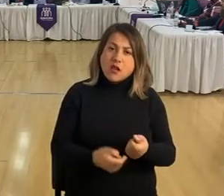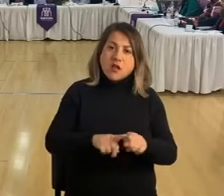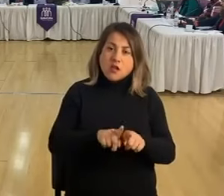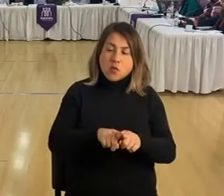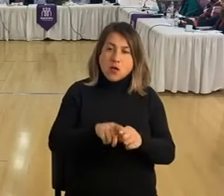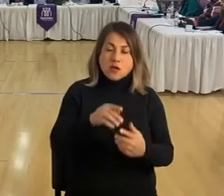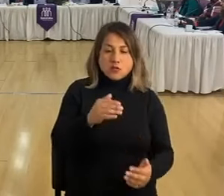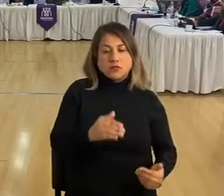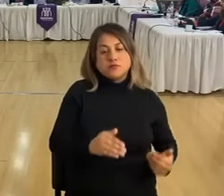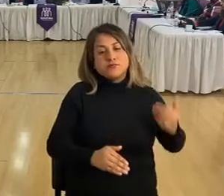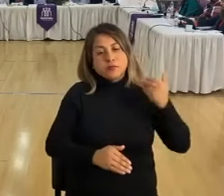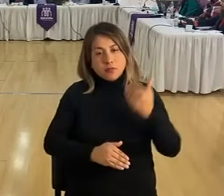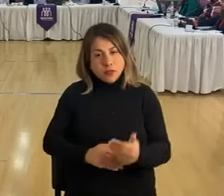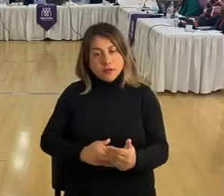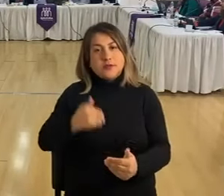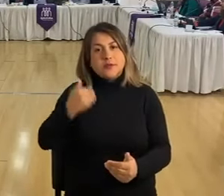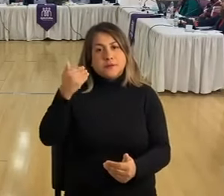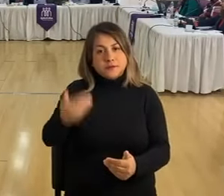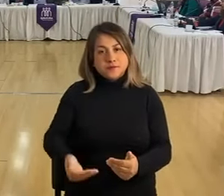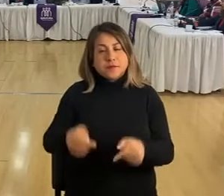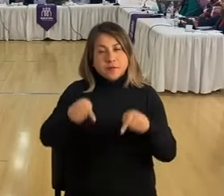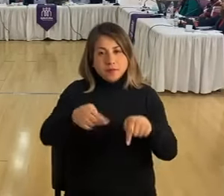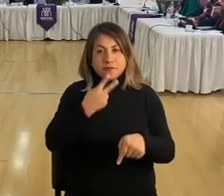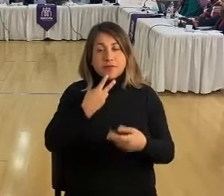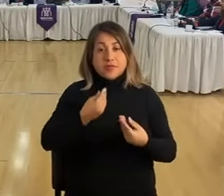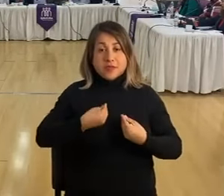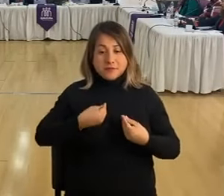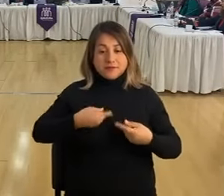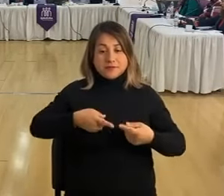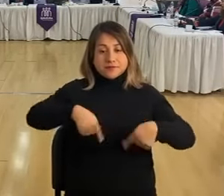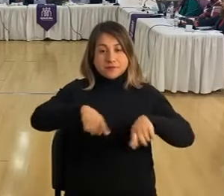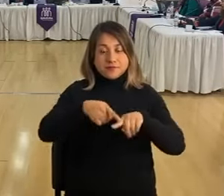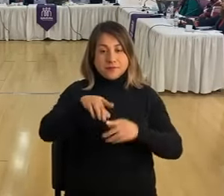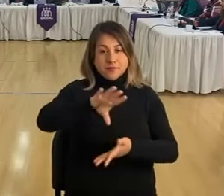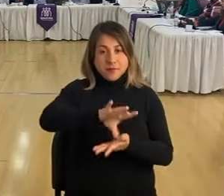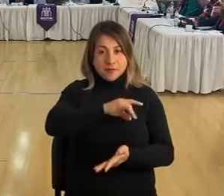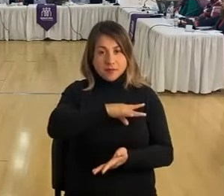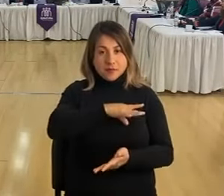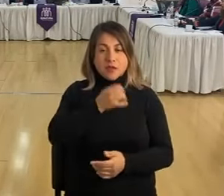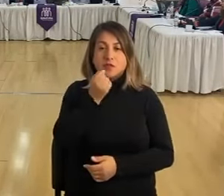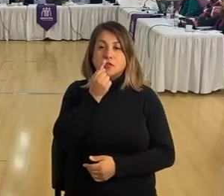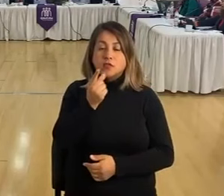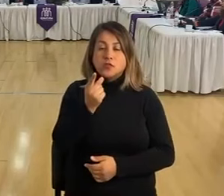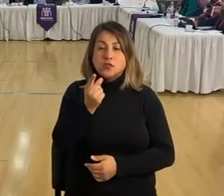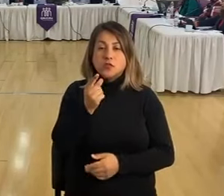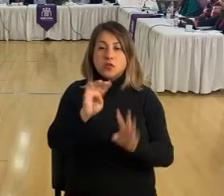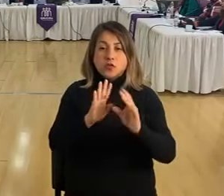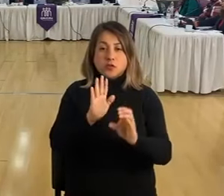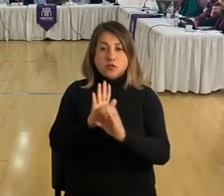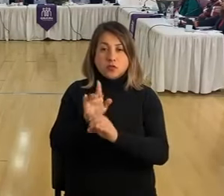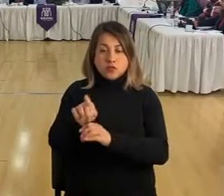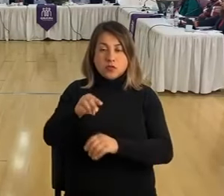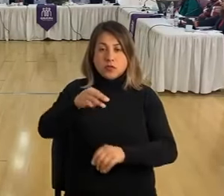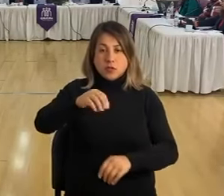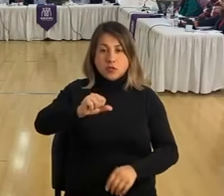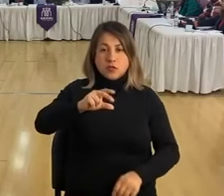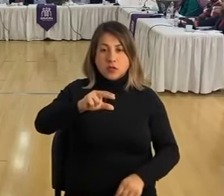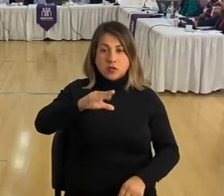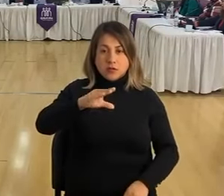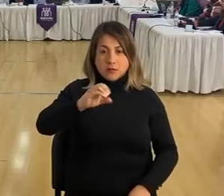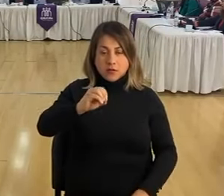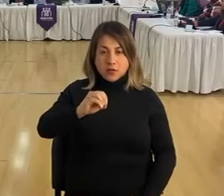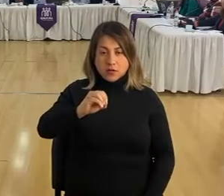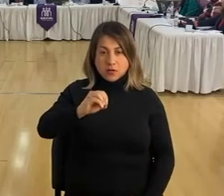espacio también comunal pero hoy día lo que se está viviendo a nivel país con la acusación constitucional con el ministro Marco Antonio Abla